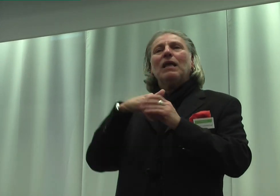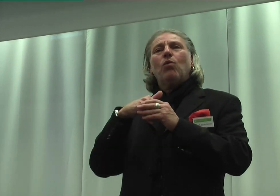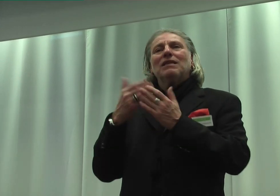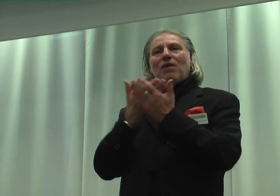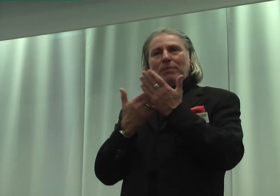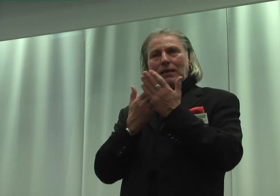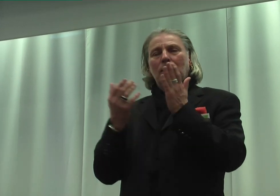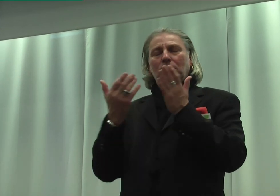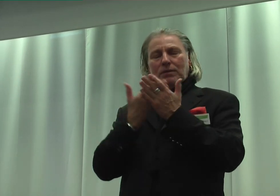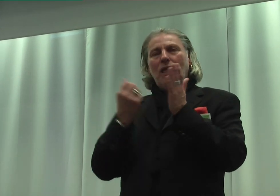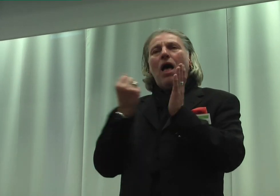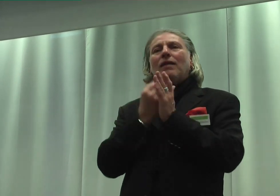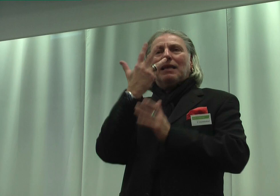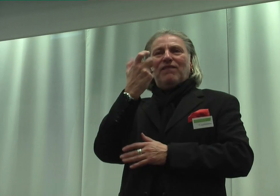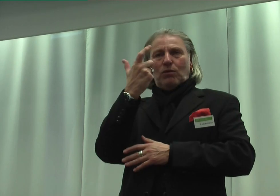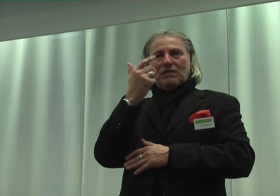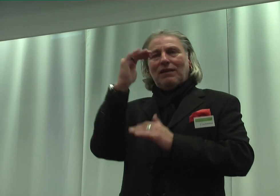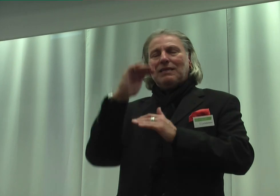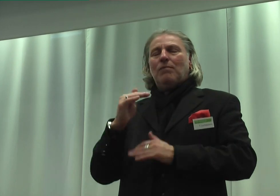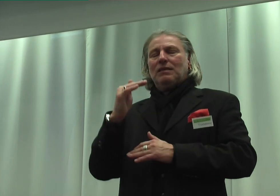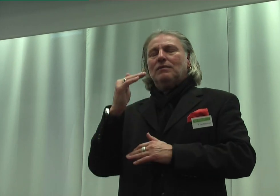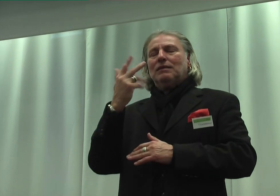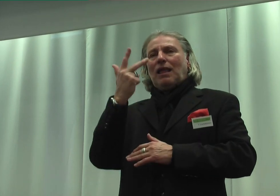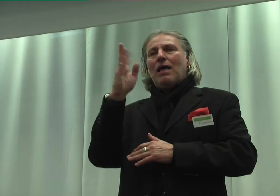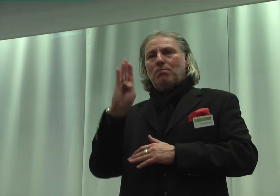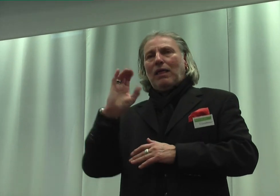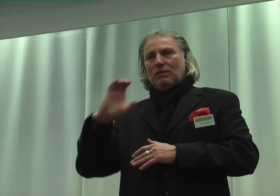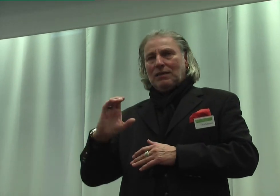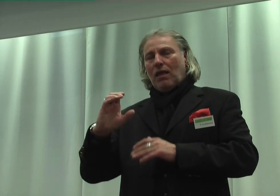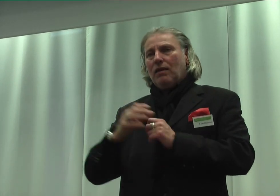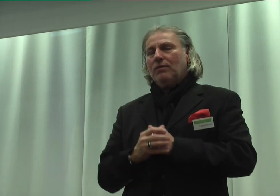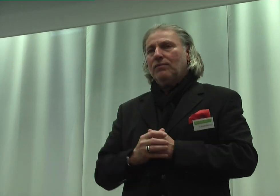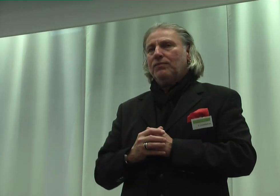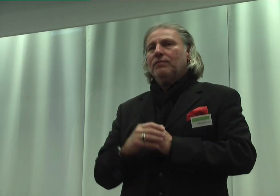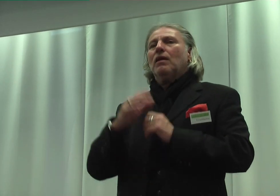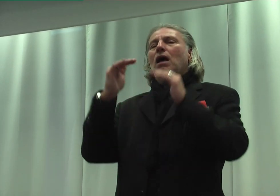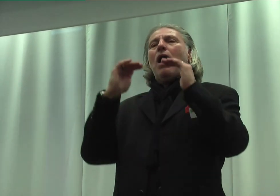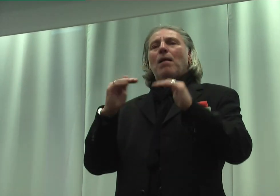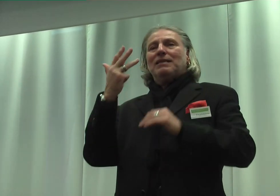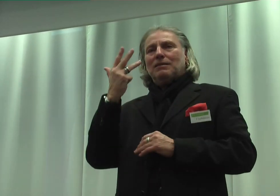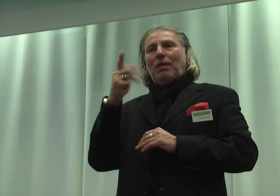24 Absatz 3 B und C, Artikel 24 Absatz 4 erwähnt, Kommissar,